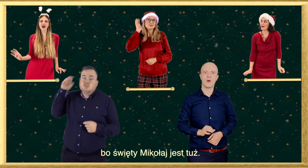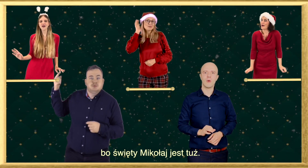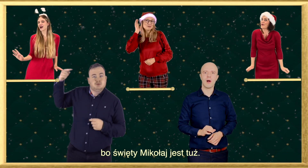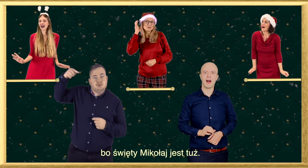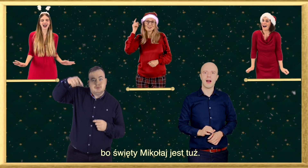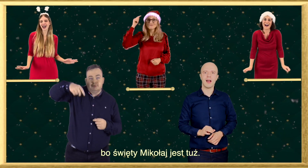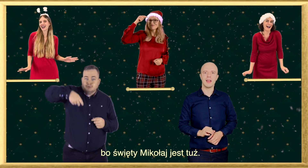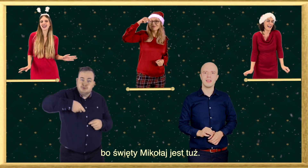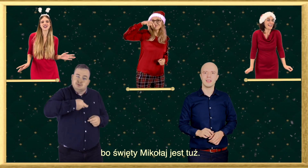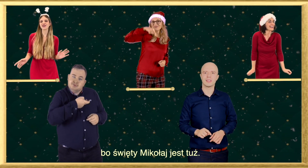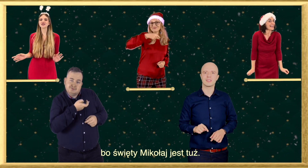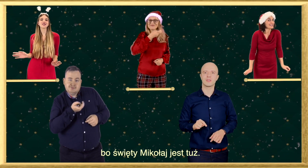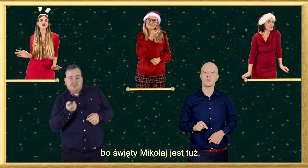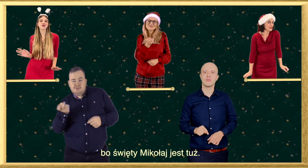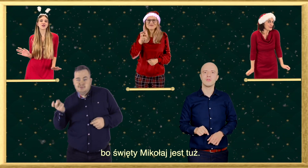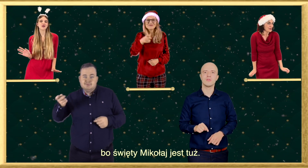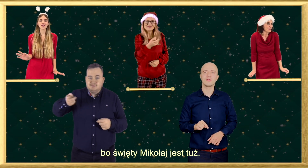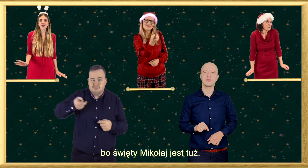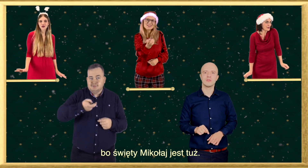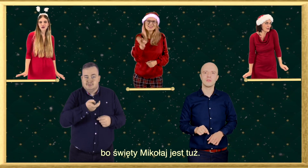Mikołaj